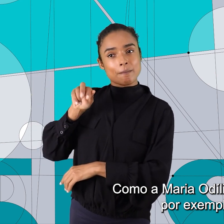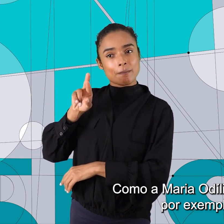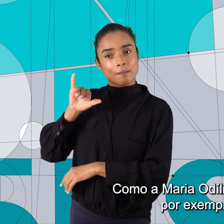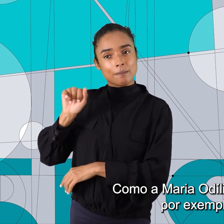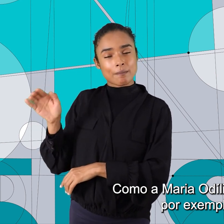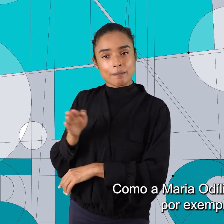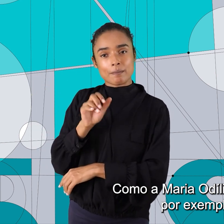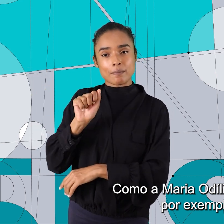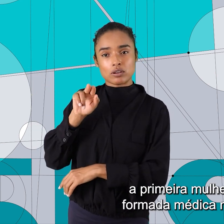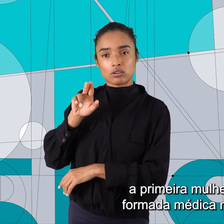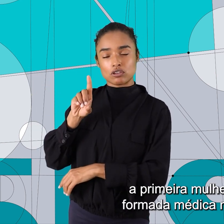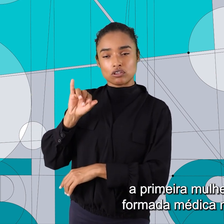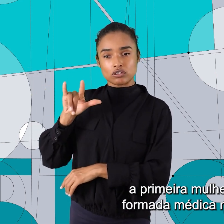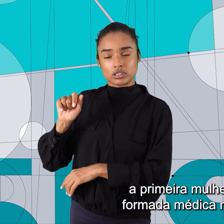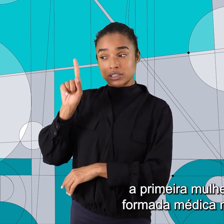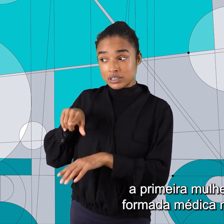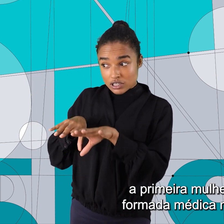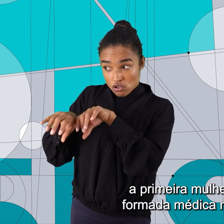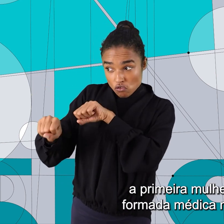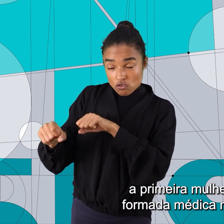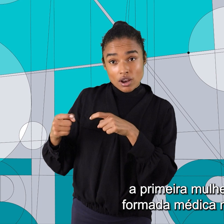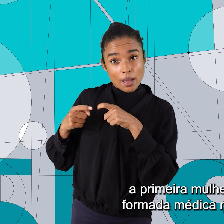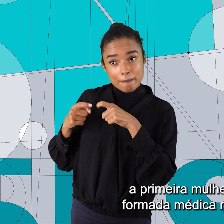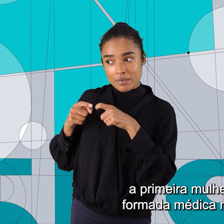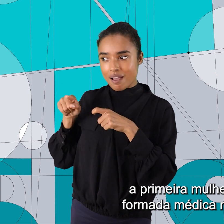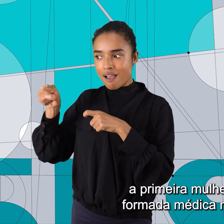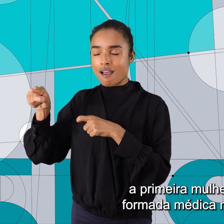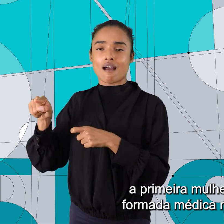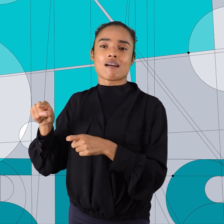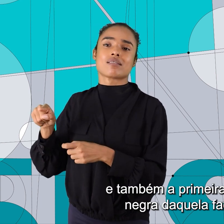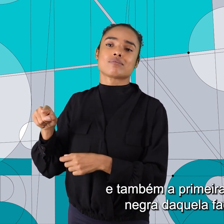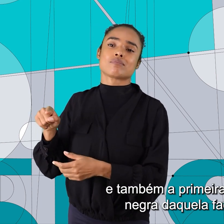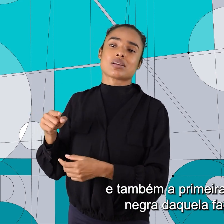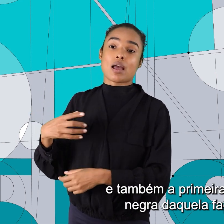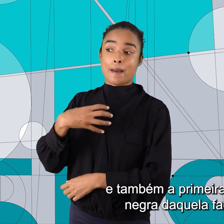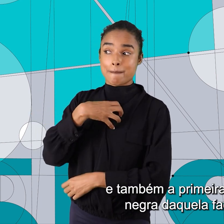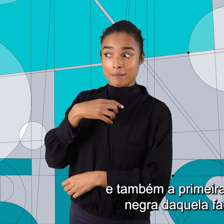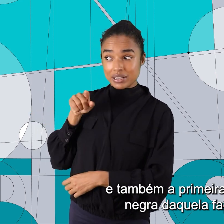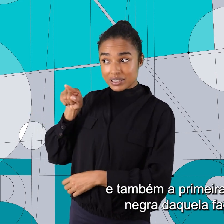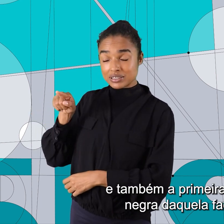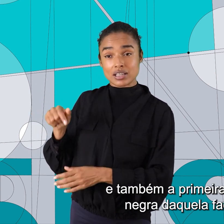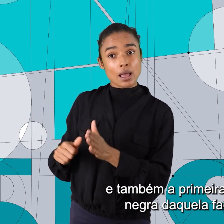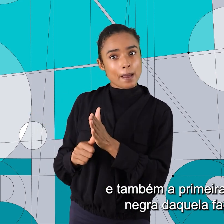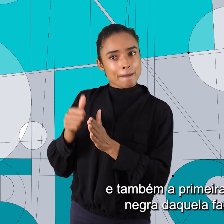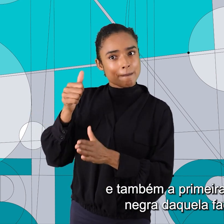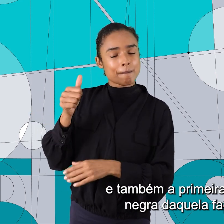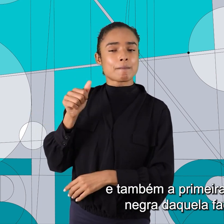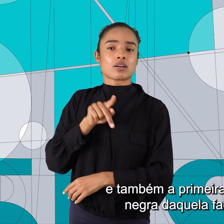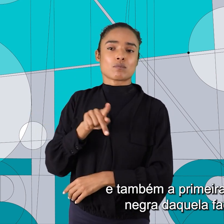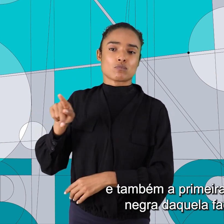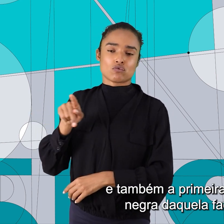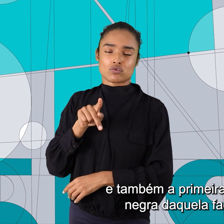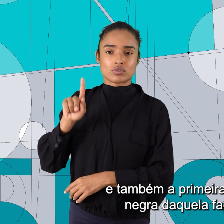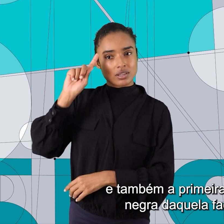Teixeira, por exemplo. A primeira mulher negra formada médica na Bahia e também a primeira professora negra